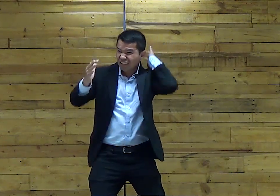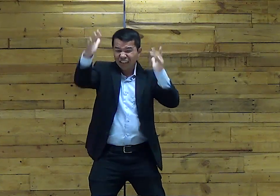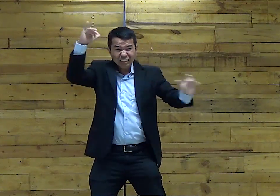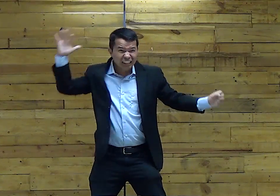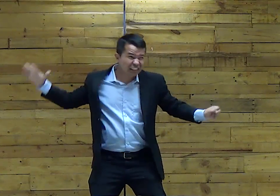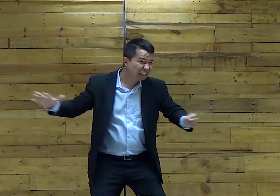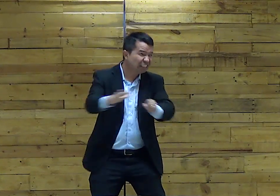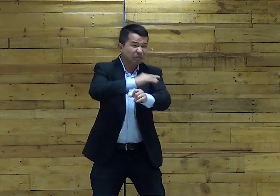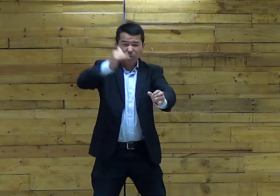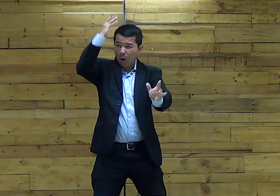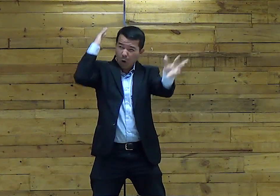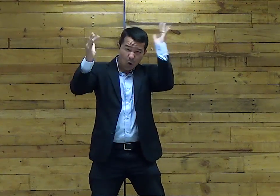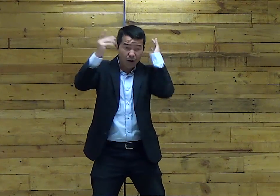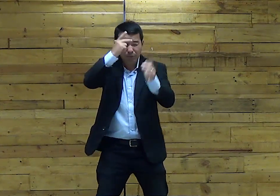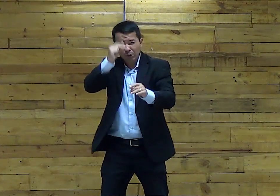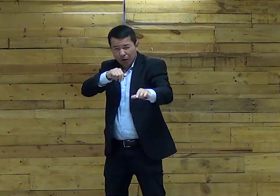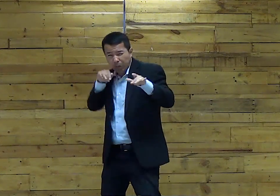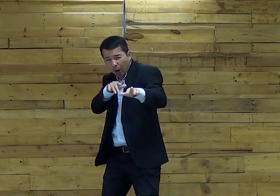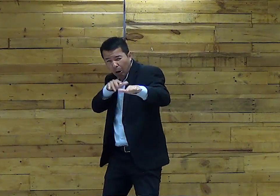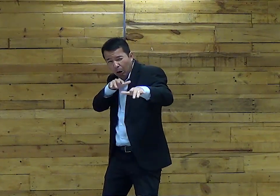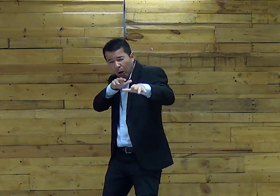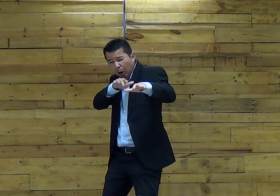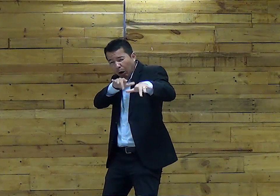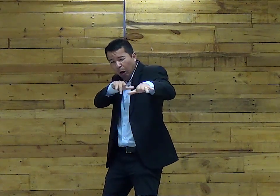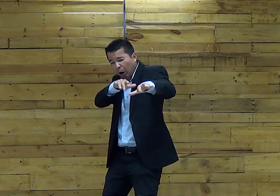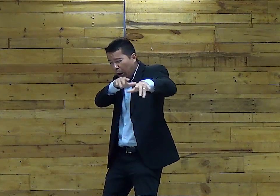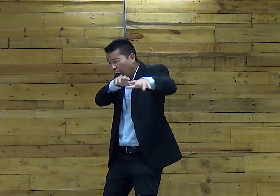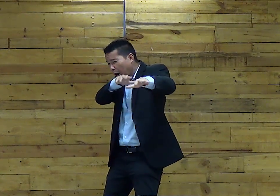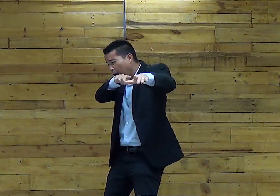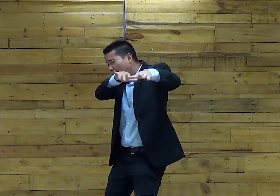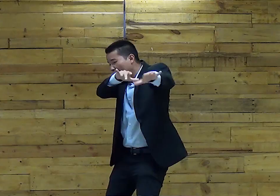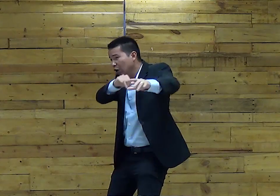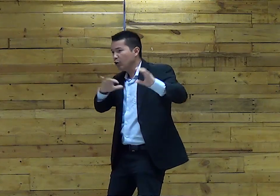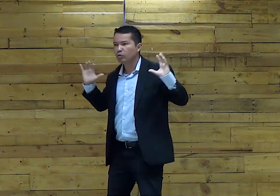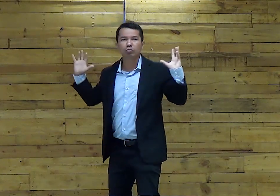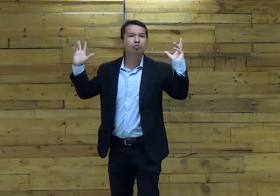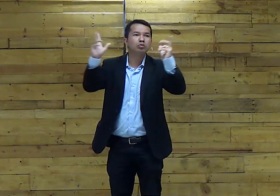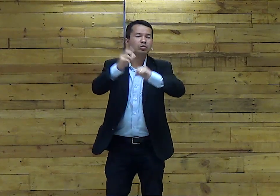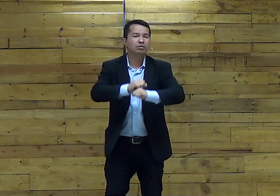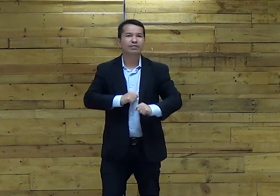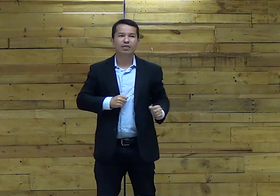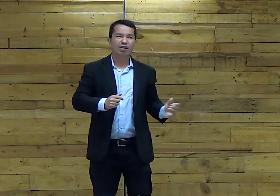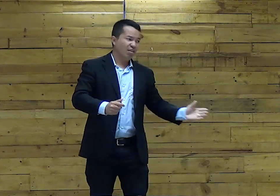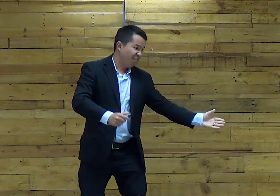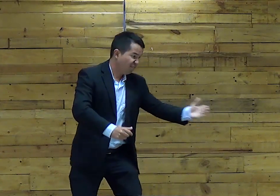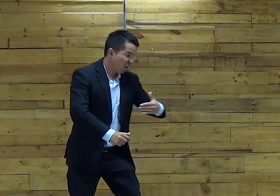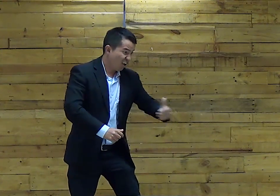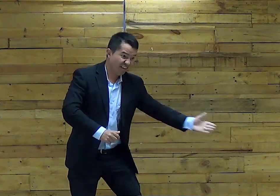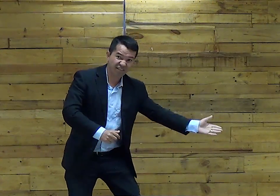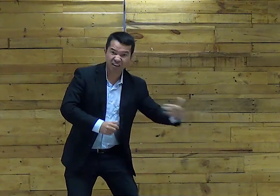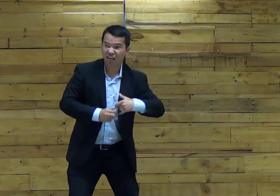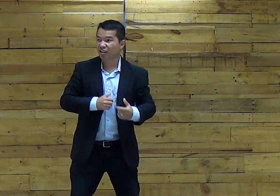lado deles Água Do lado ali Mas eles marchando Livremente E